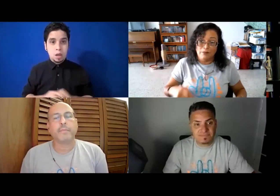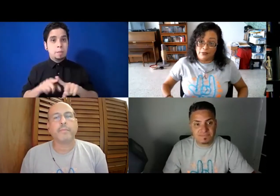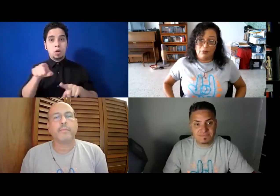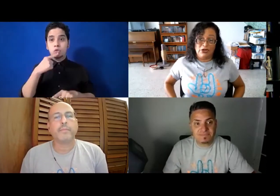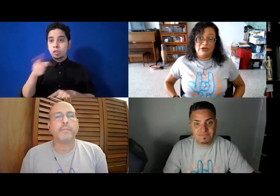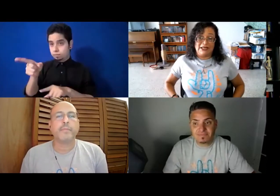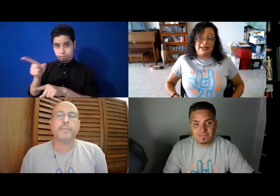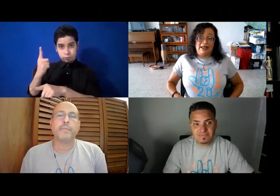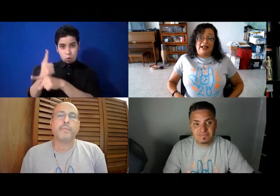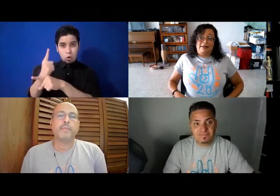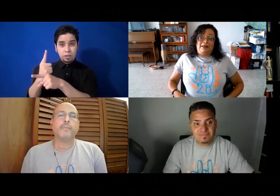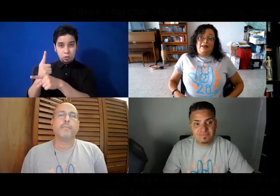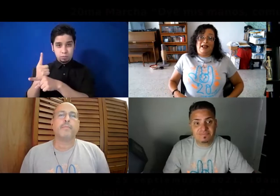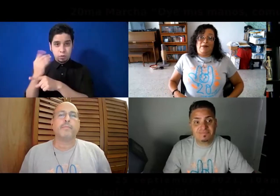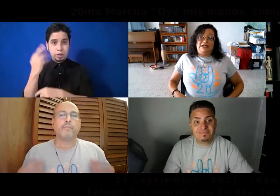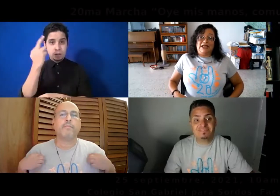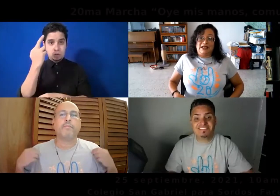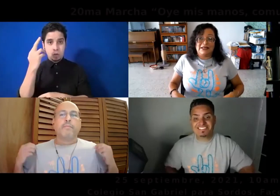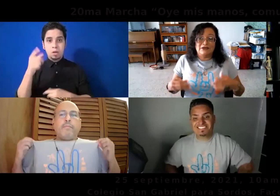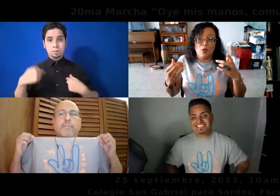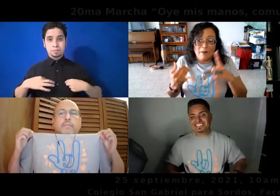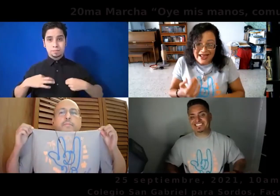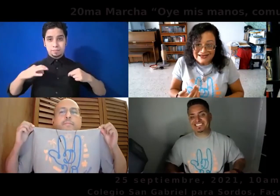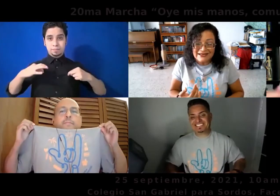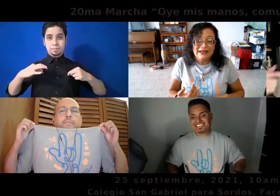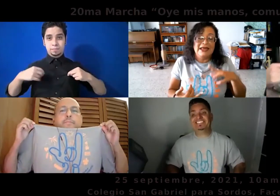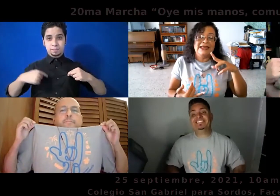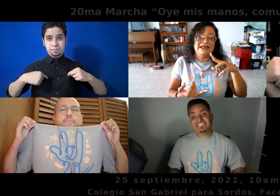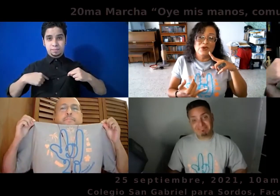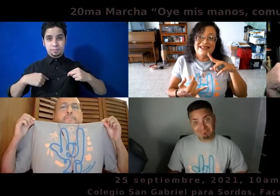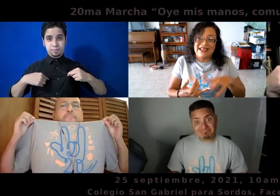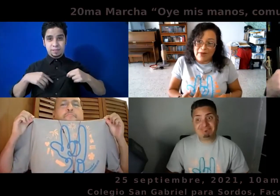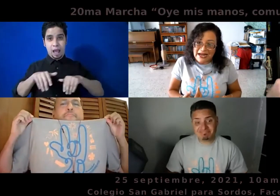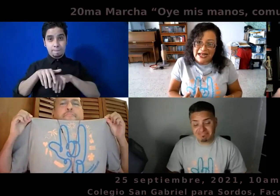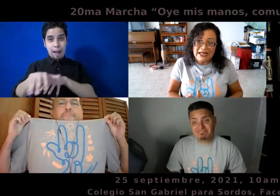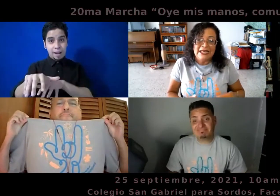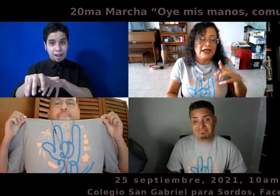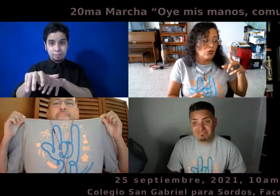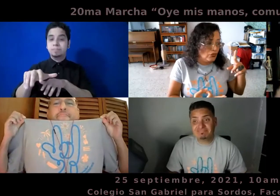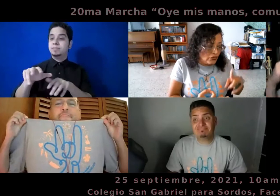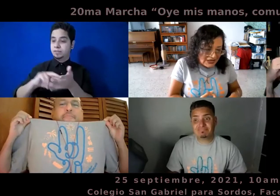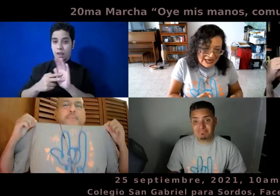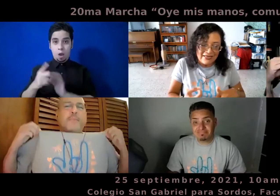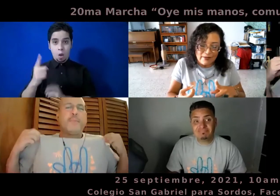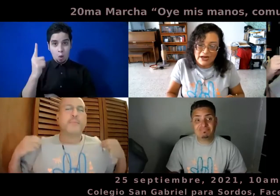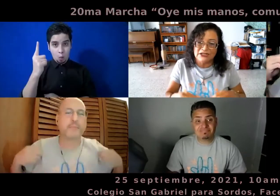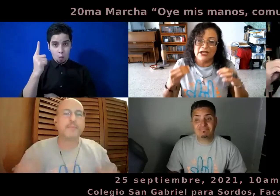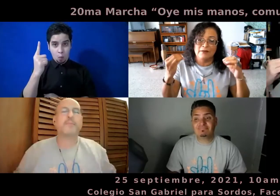por eso es que está la marcha, esta es un mes y es una semana y es un día de marcha